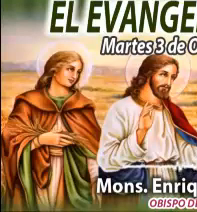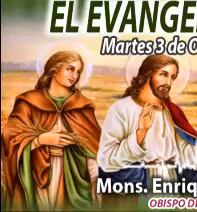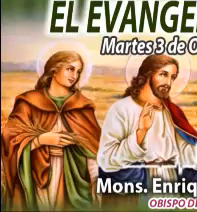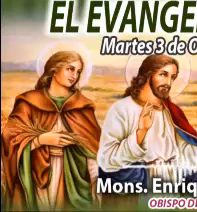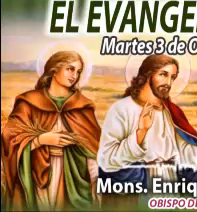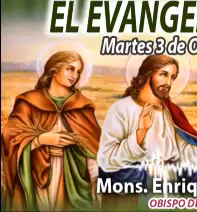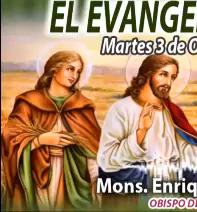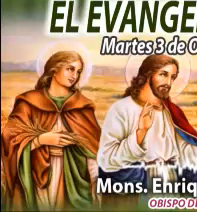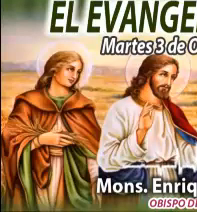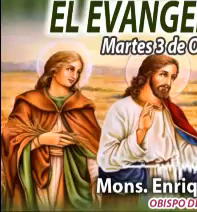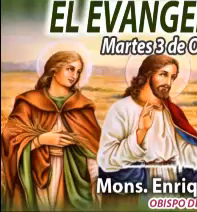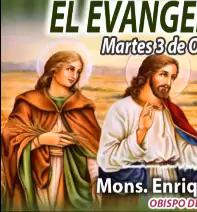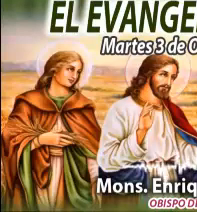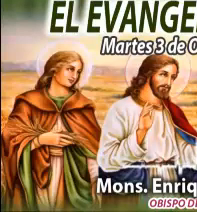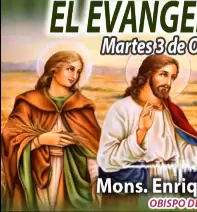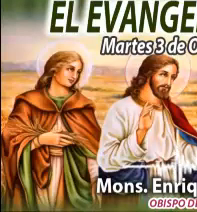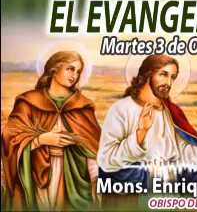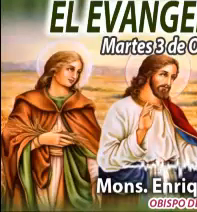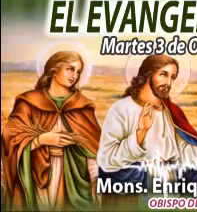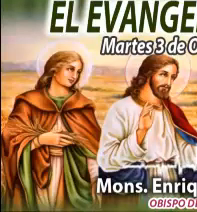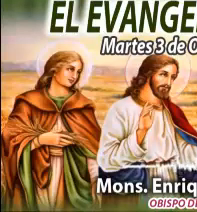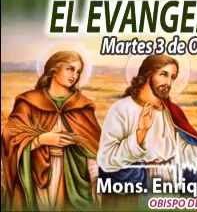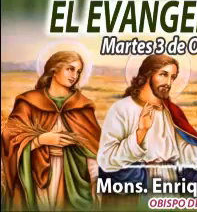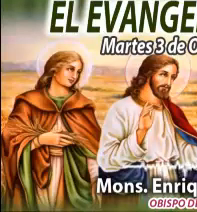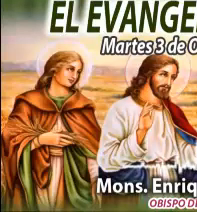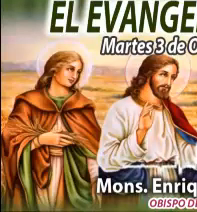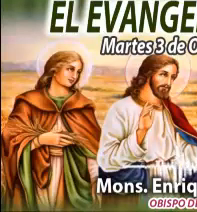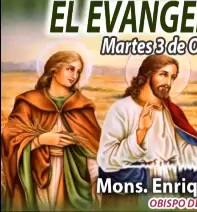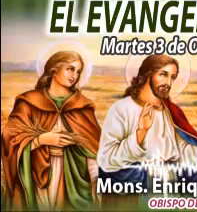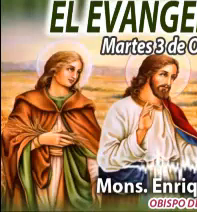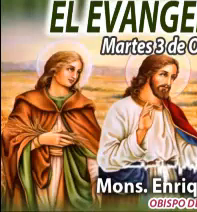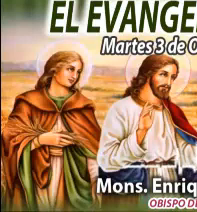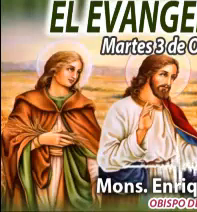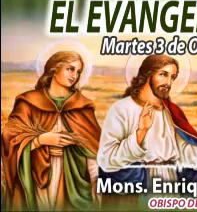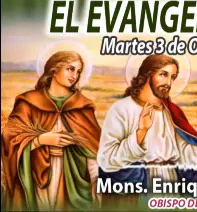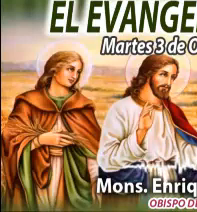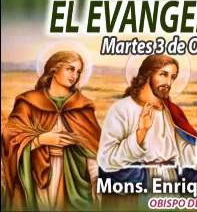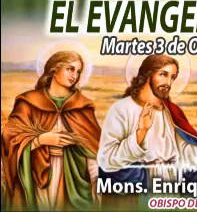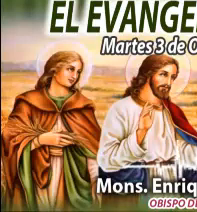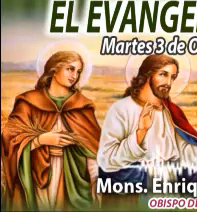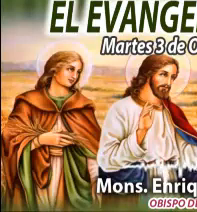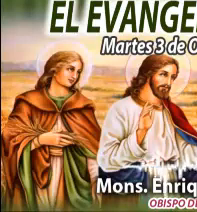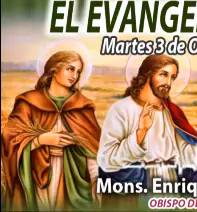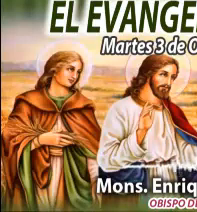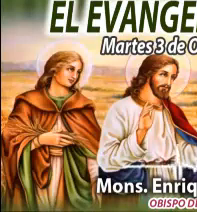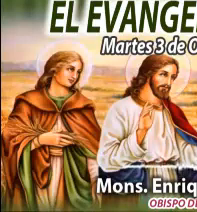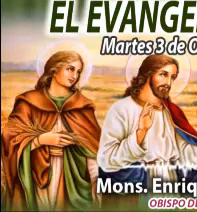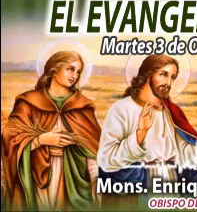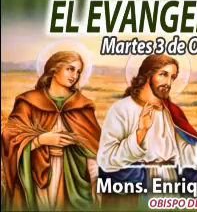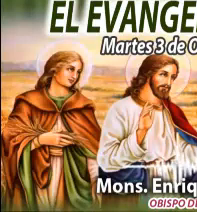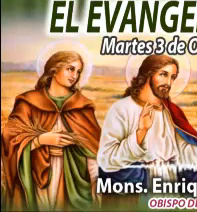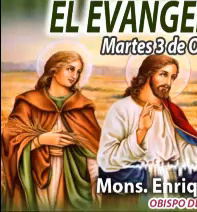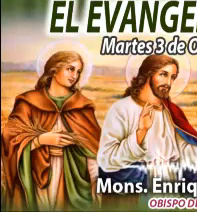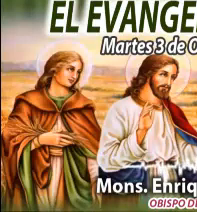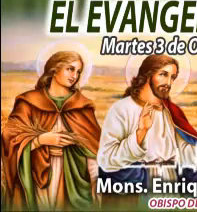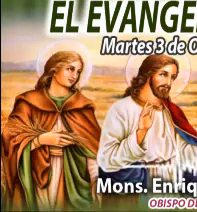Día a día, alimentándonos de la Palabra del Señor. En la voz de Monseñor Enrique